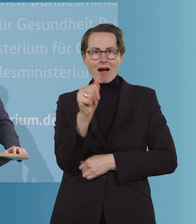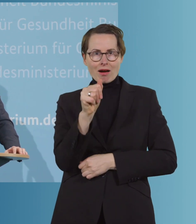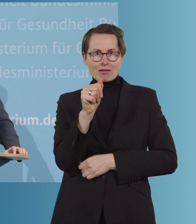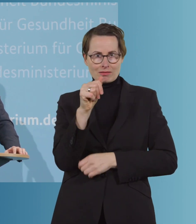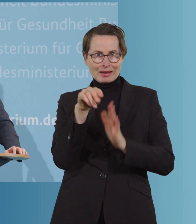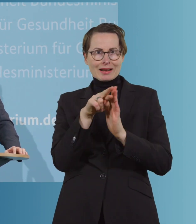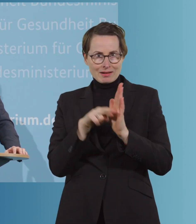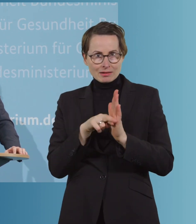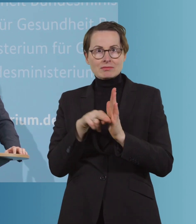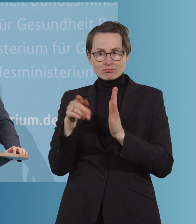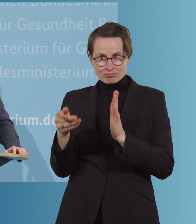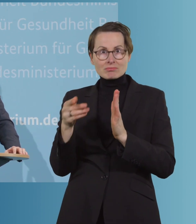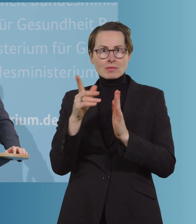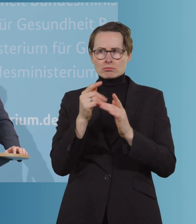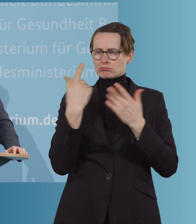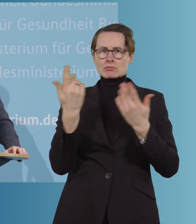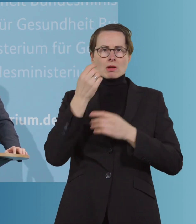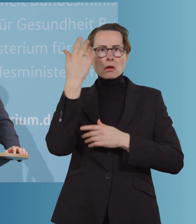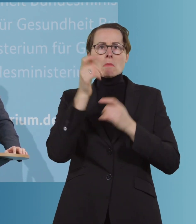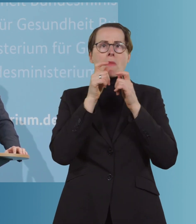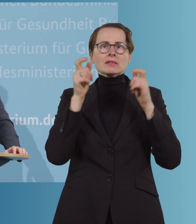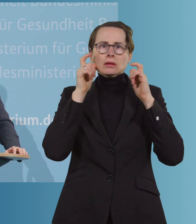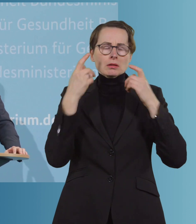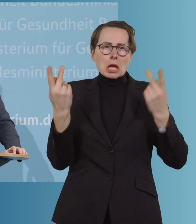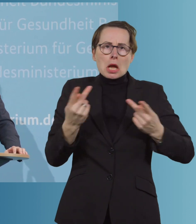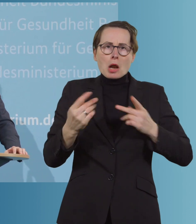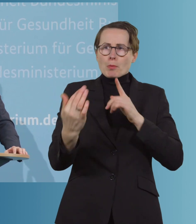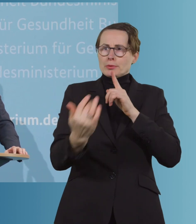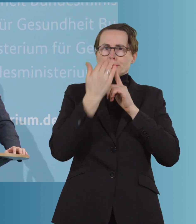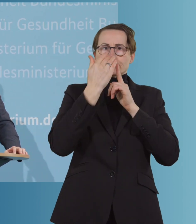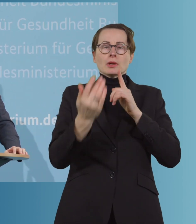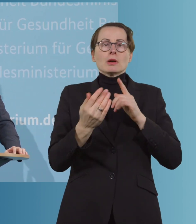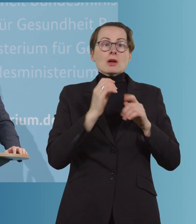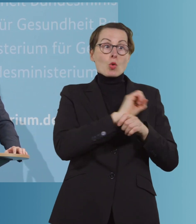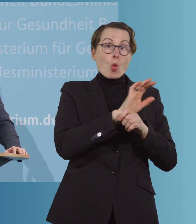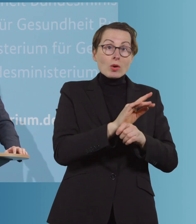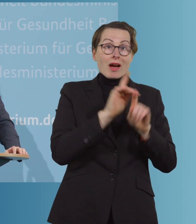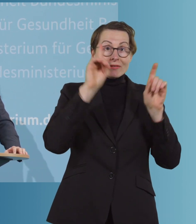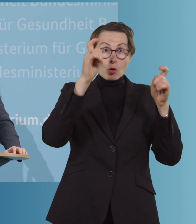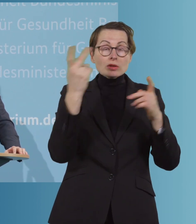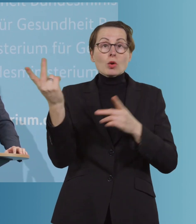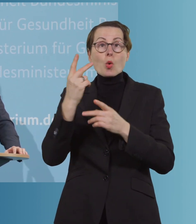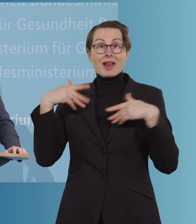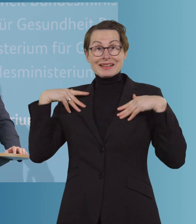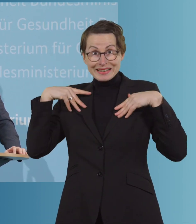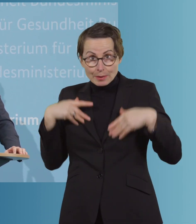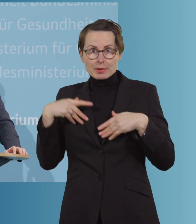Der Maske ist es egal, ob sie ein Corona- oder ein Grippevirus abhält und filtert, weil Abstand und